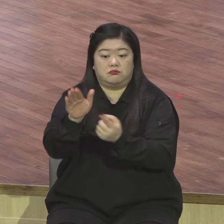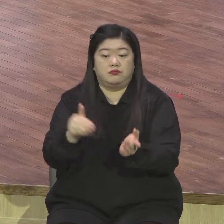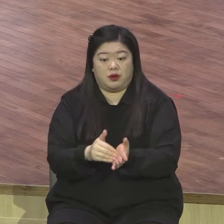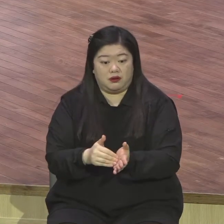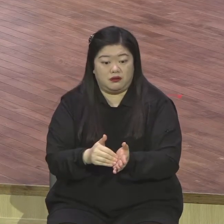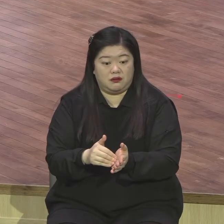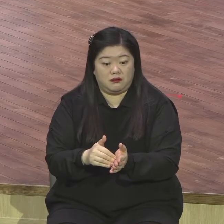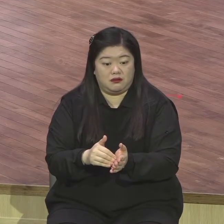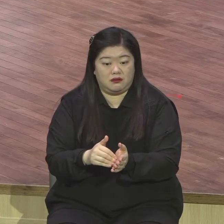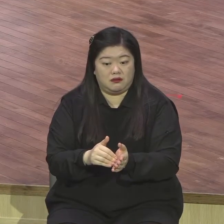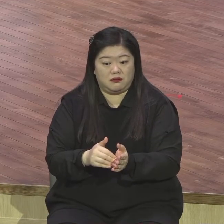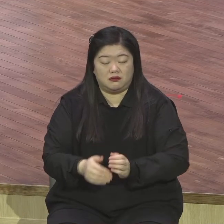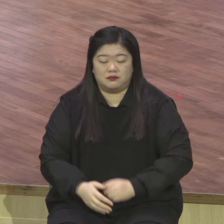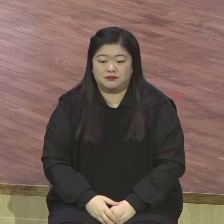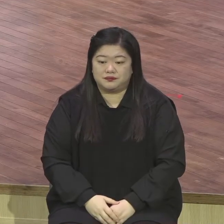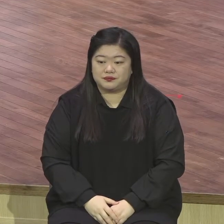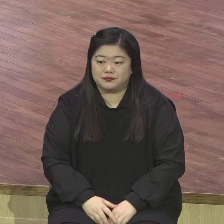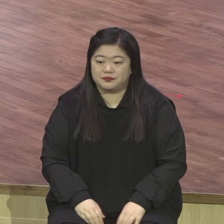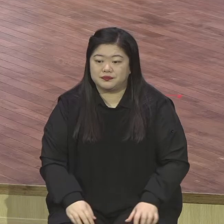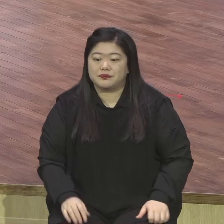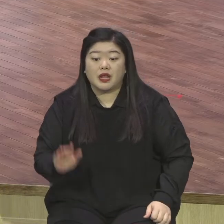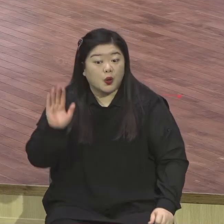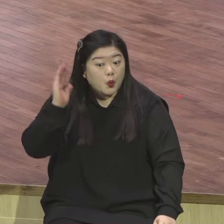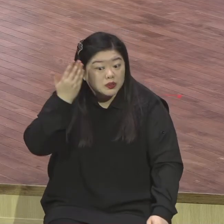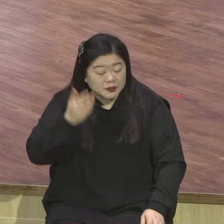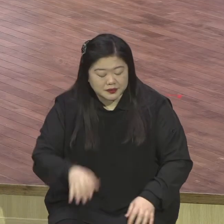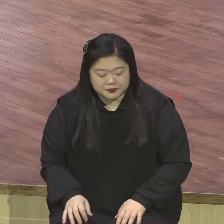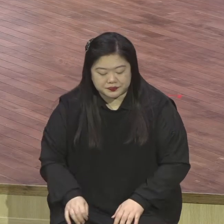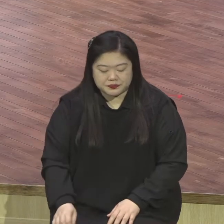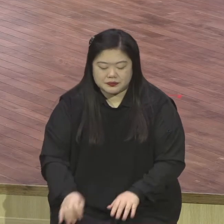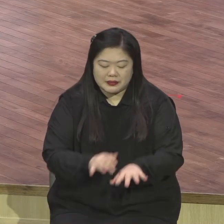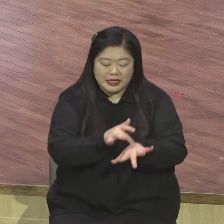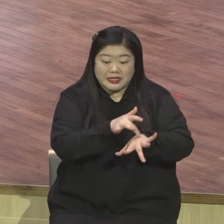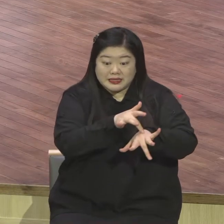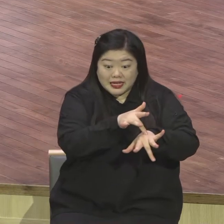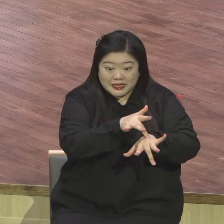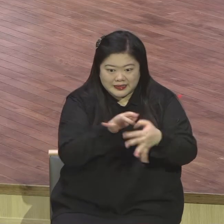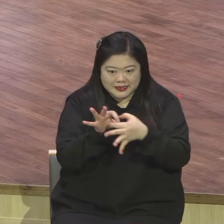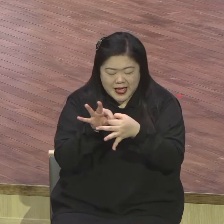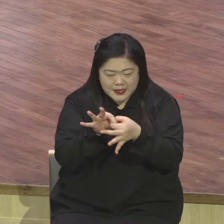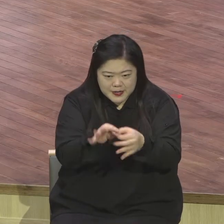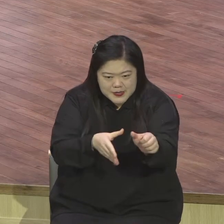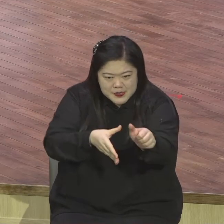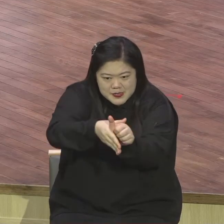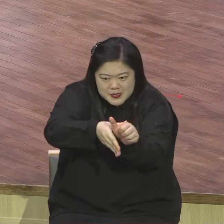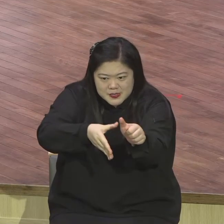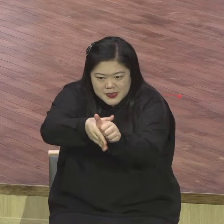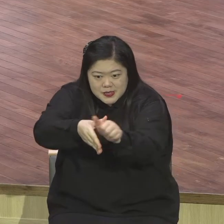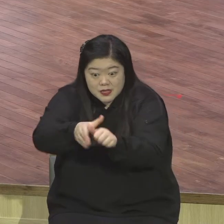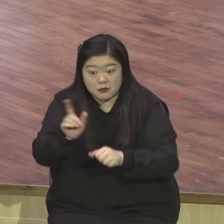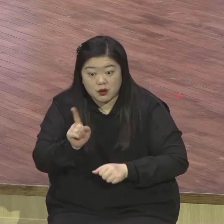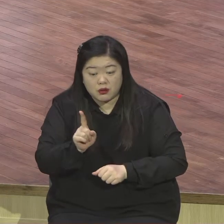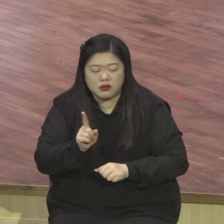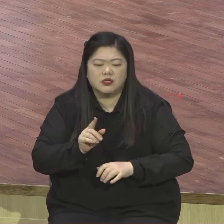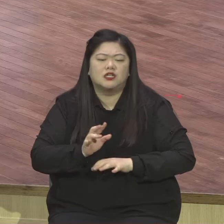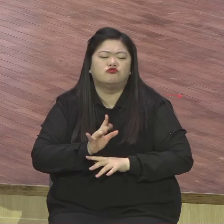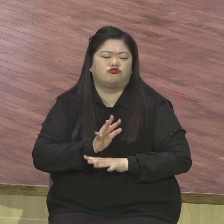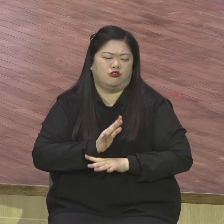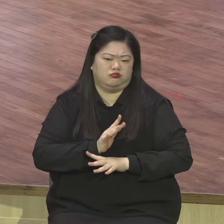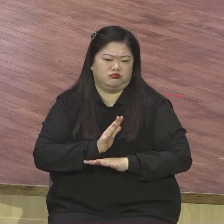말해서 요즘 사단이 공격하는 가장 큰 무기가 뭐야 바로 두려움이에요. 두려움이 생기면 어떻게